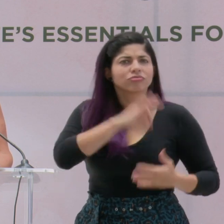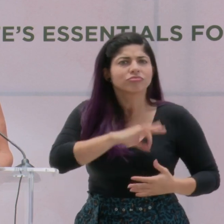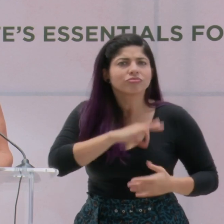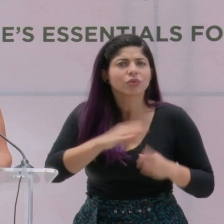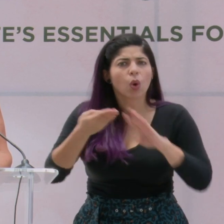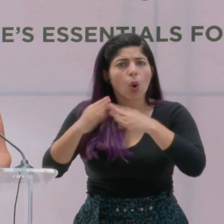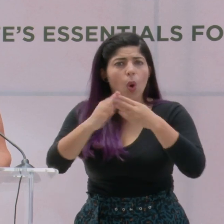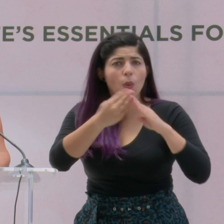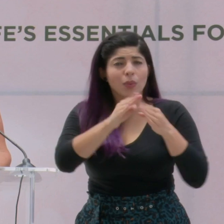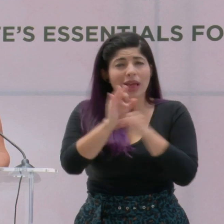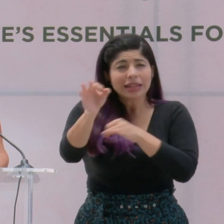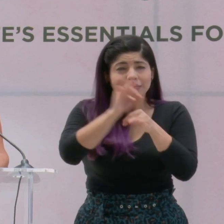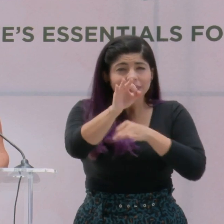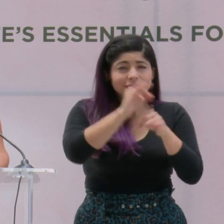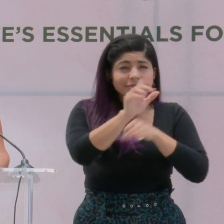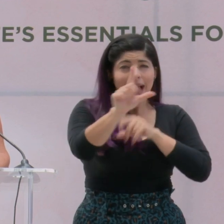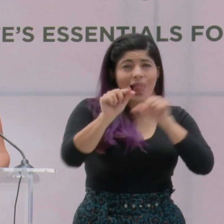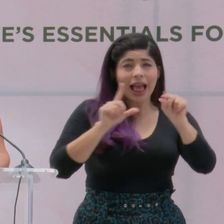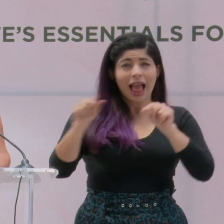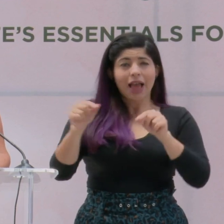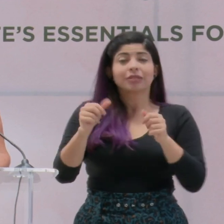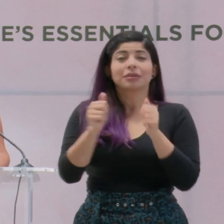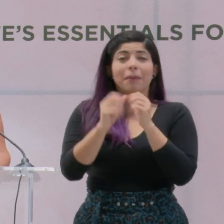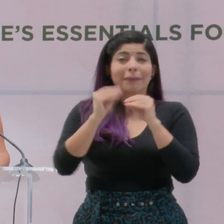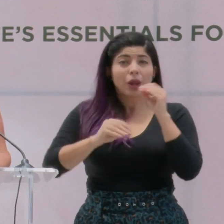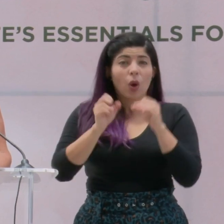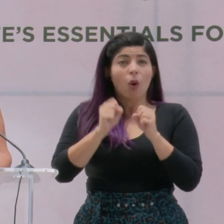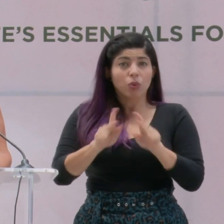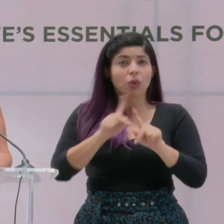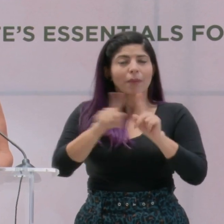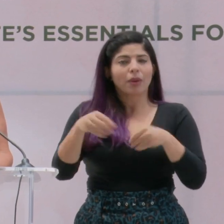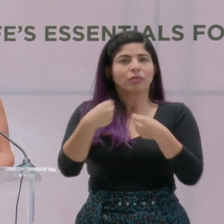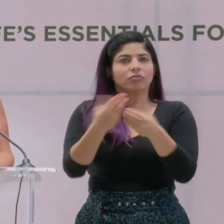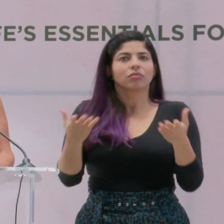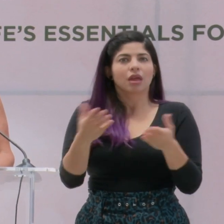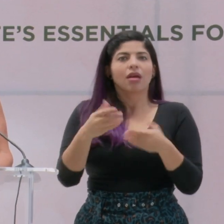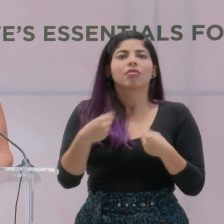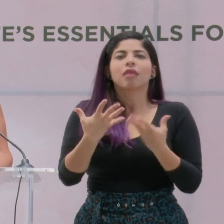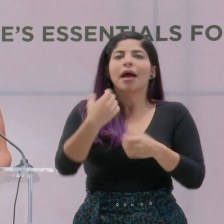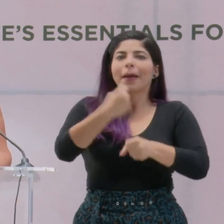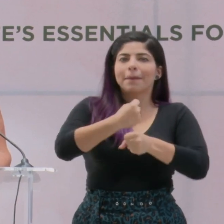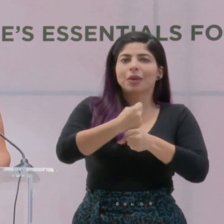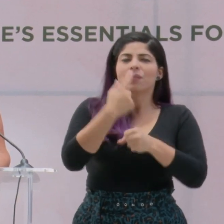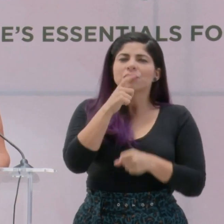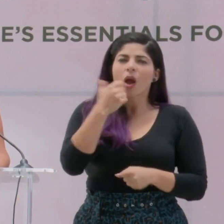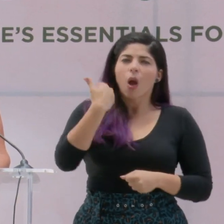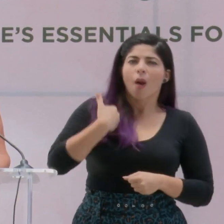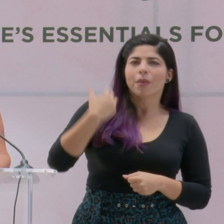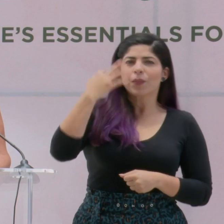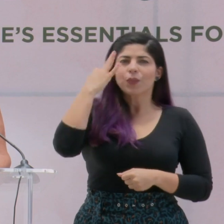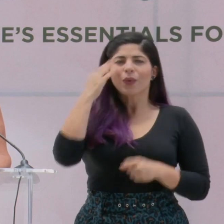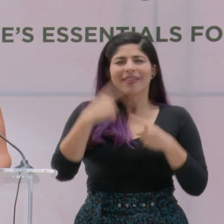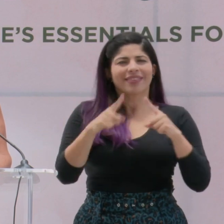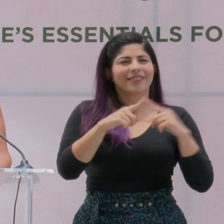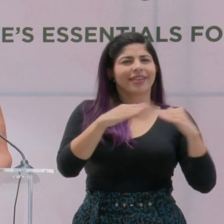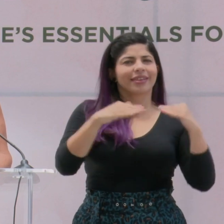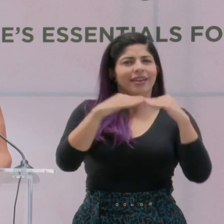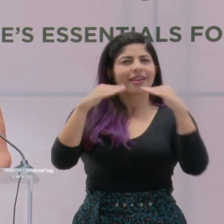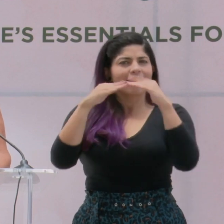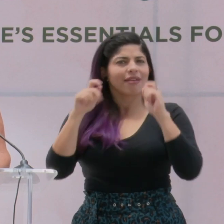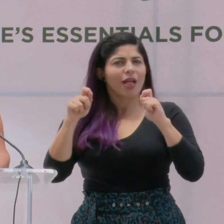las comunidades rurales más alejadas y con menos oportunidades, generando empleo a hombres y mujeres de todos los niveles educativos,